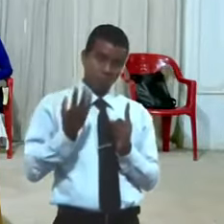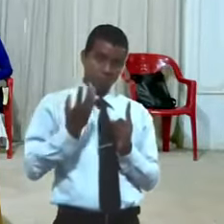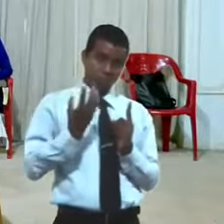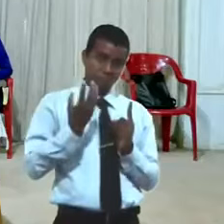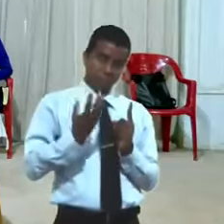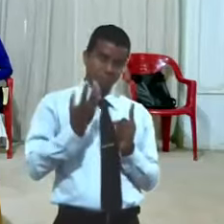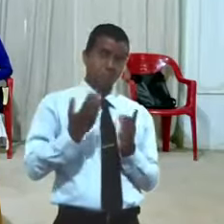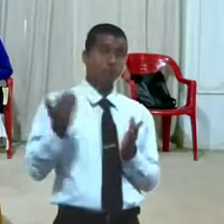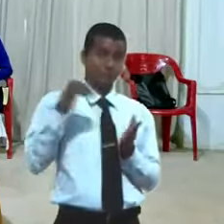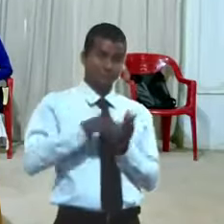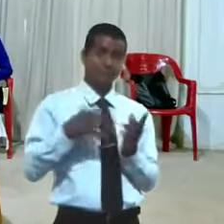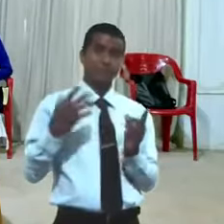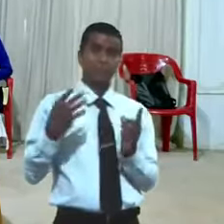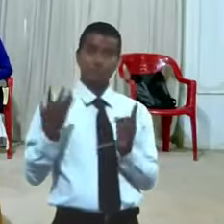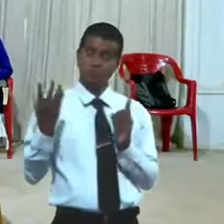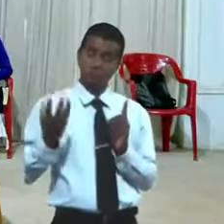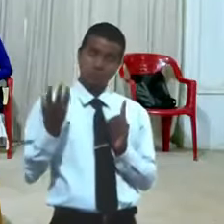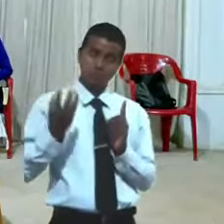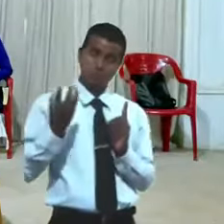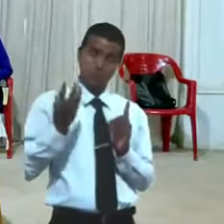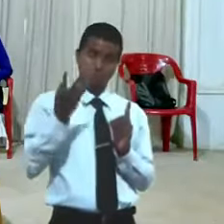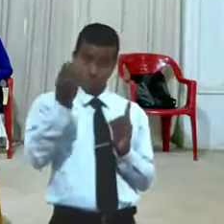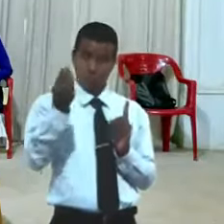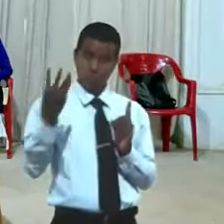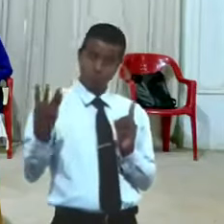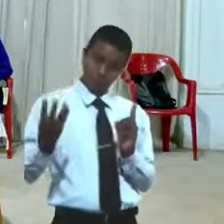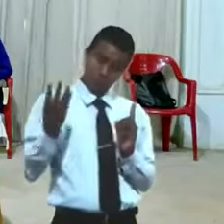otro el tercero con 50